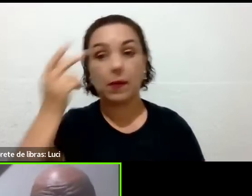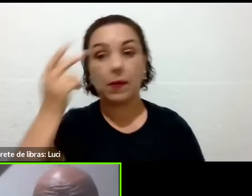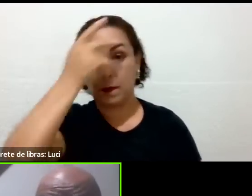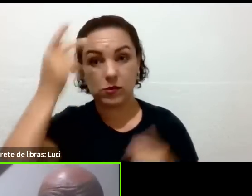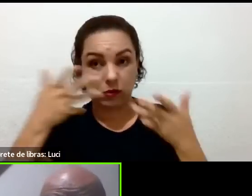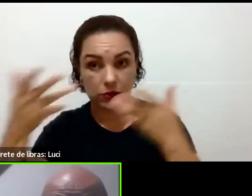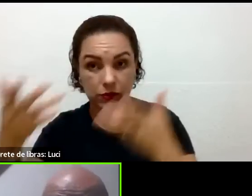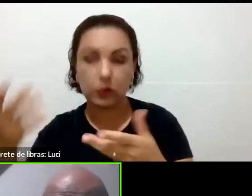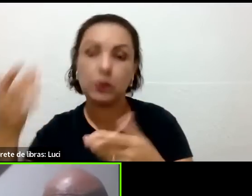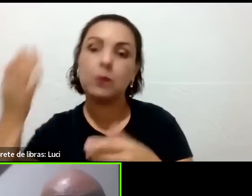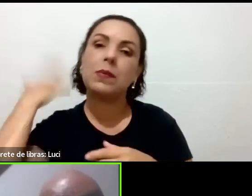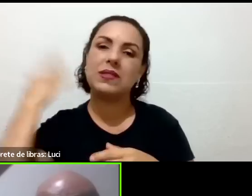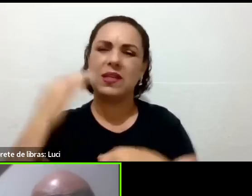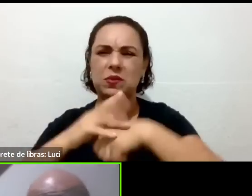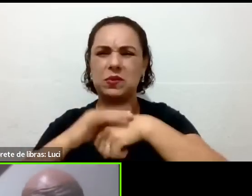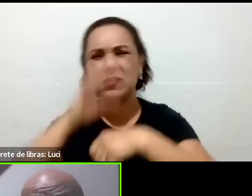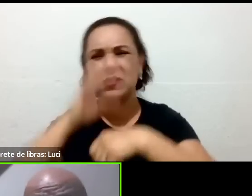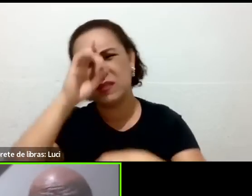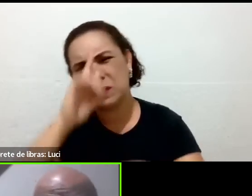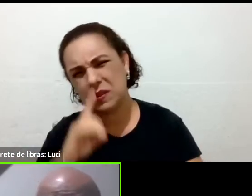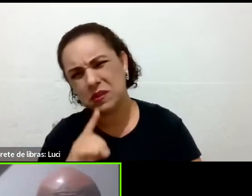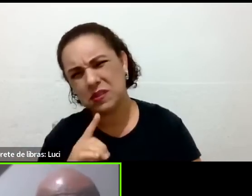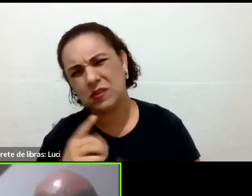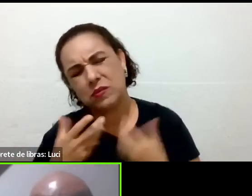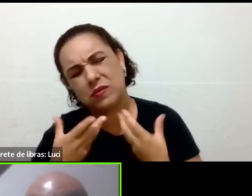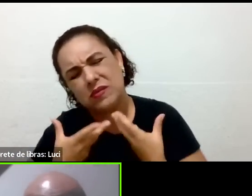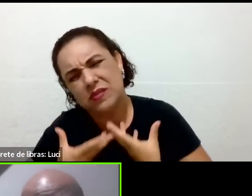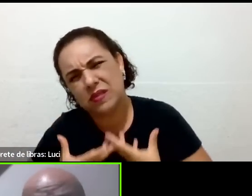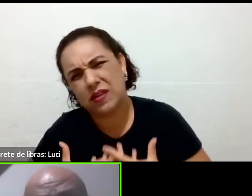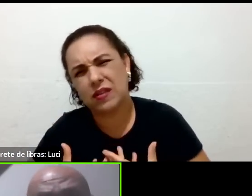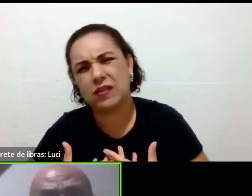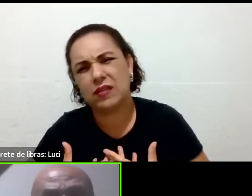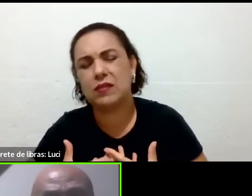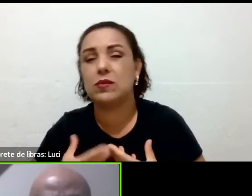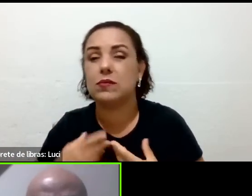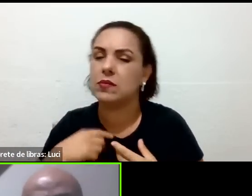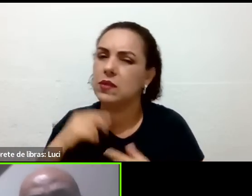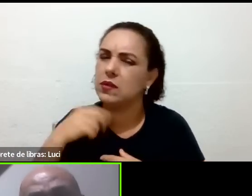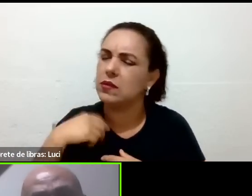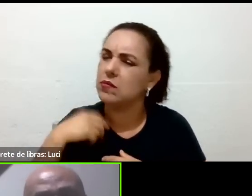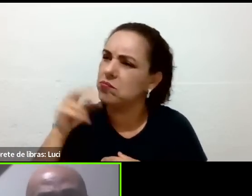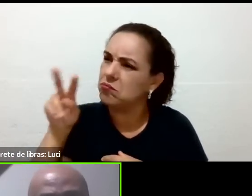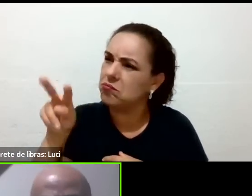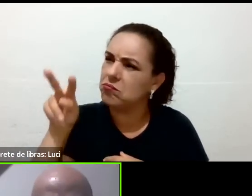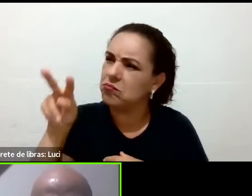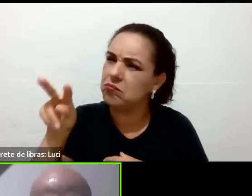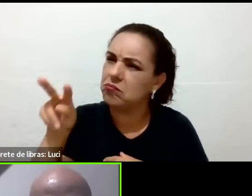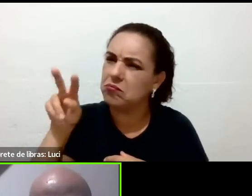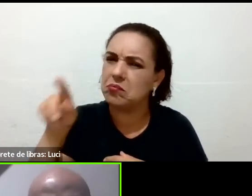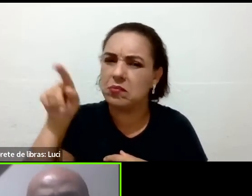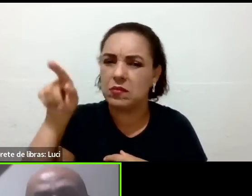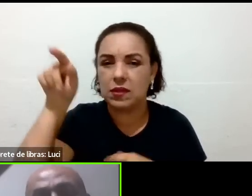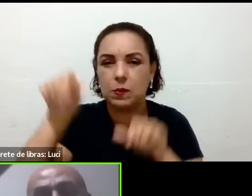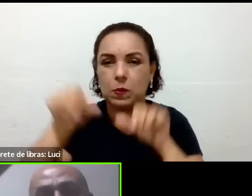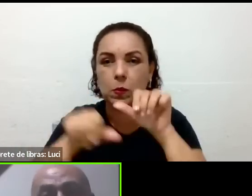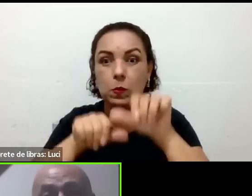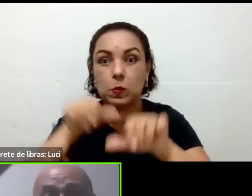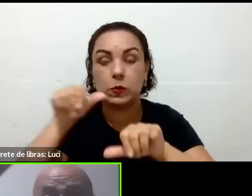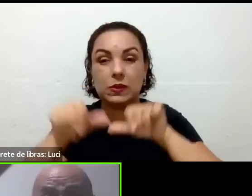a gente via que ela vinha meio cansada e tal, e fomos percebendo que ela foi melhorando, o ânimo dela melhorou,